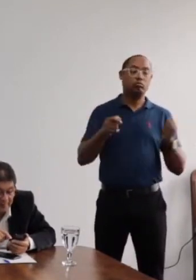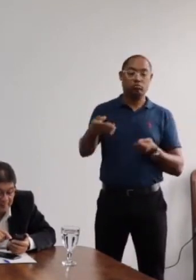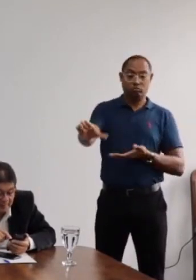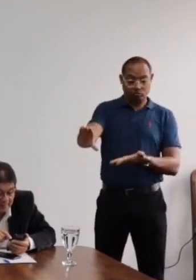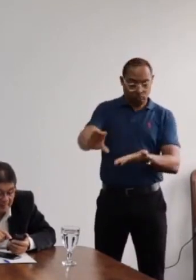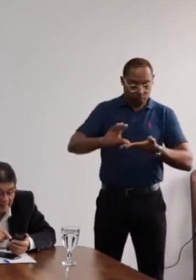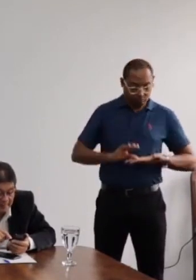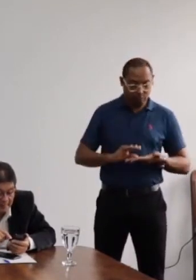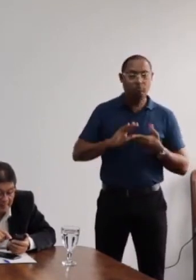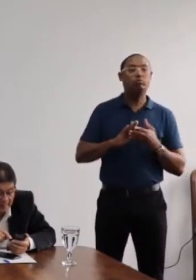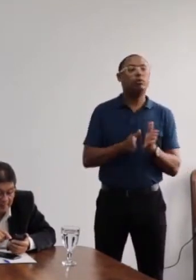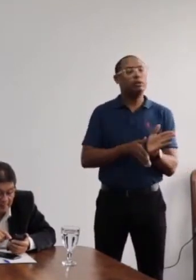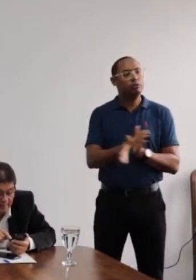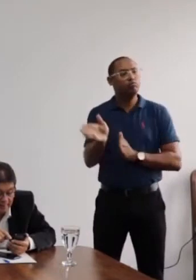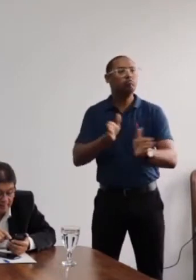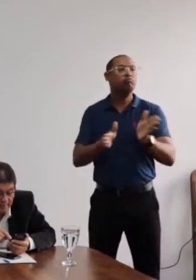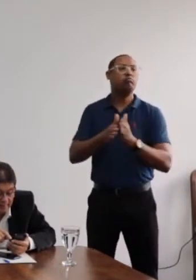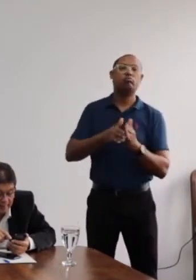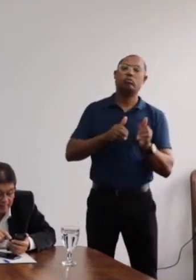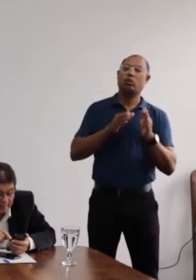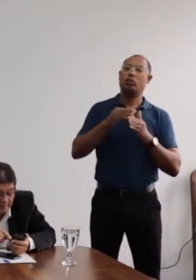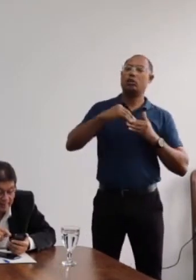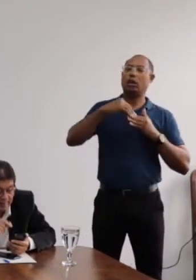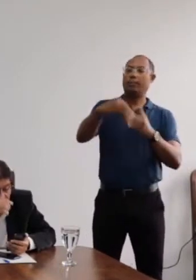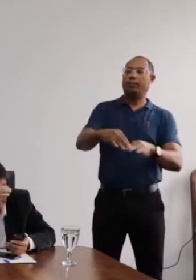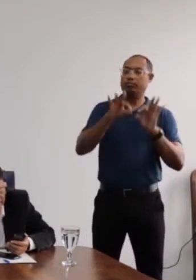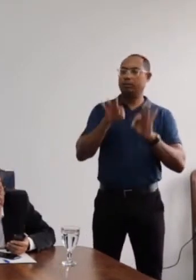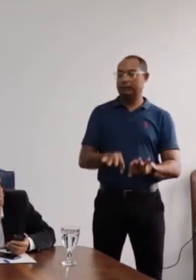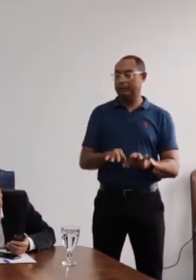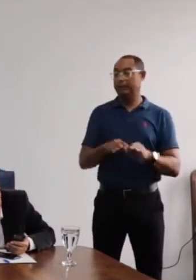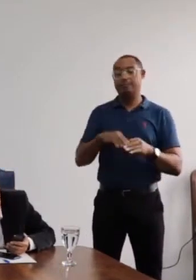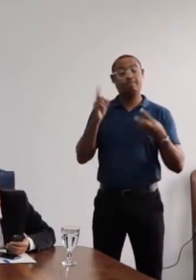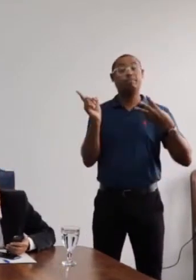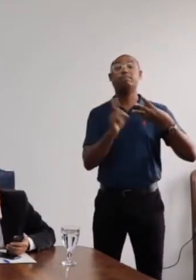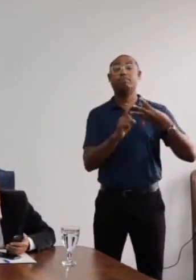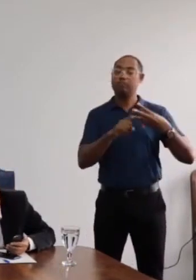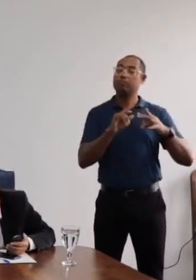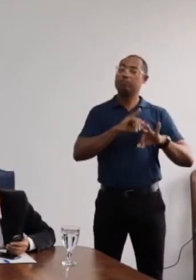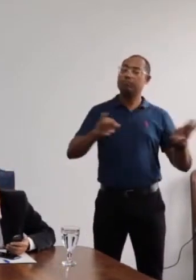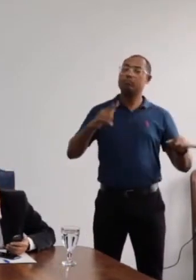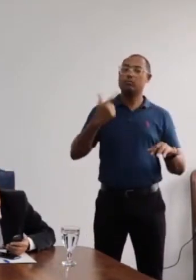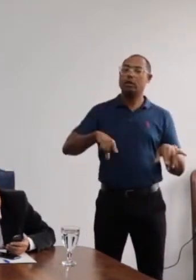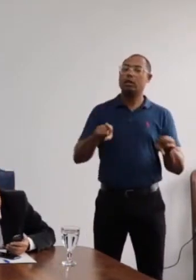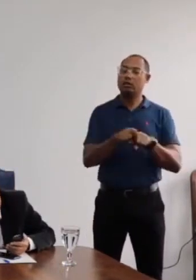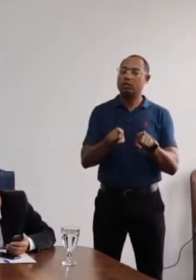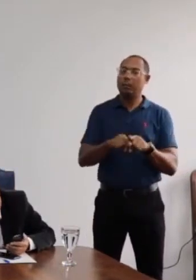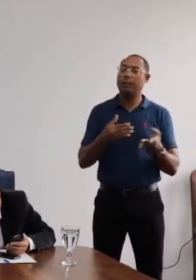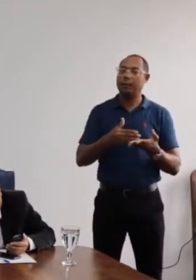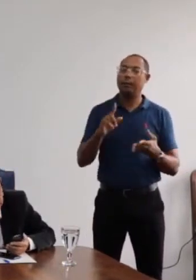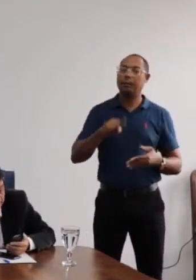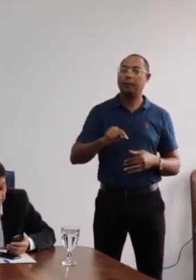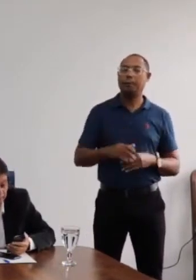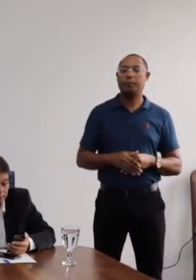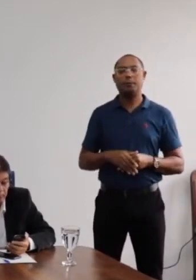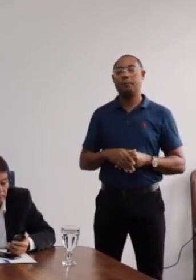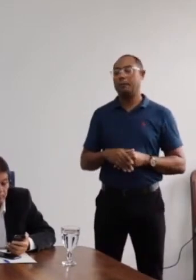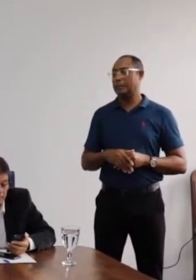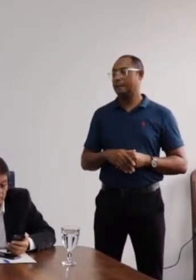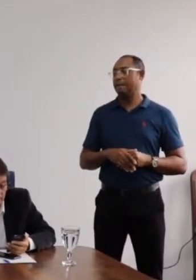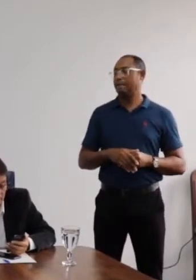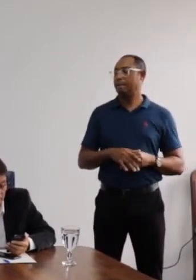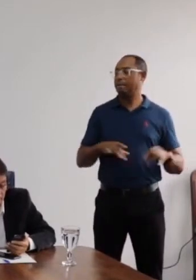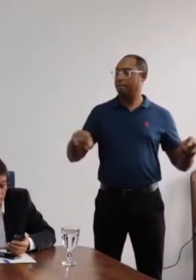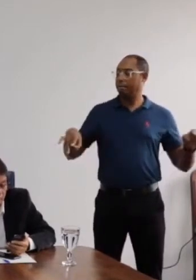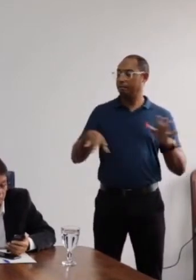os encaminhamentos. O terceiro informe que eu gostaria de trazer é sobre o